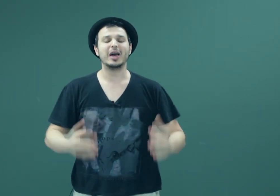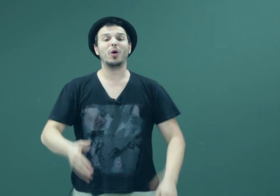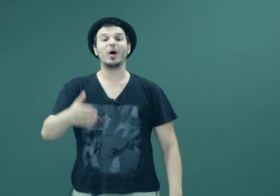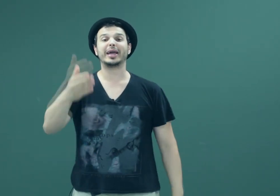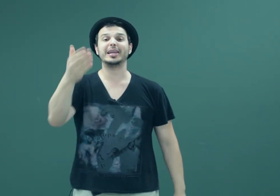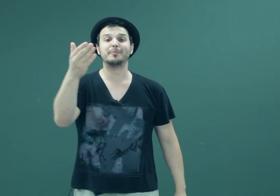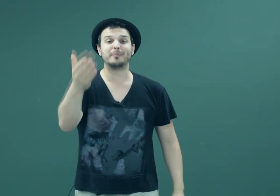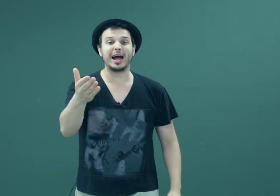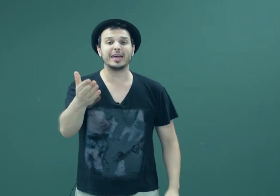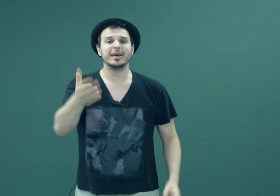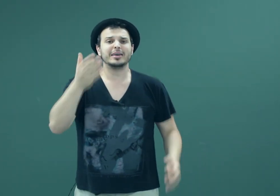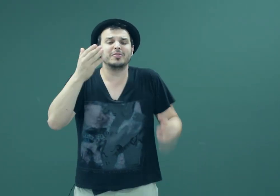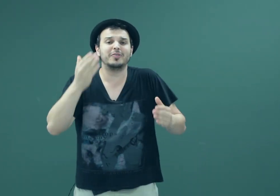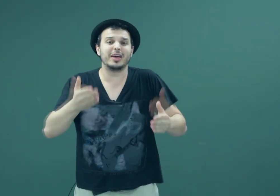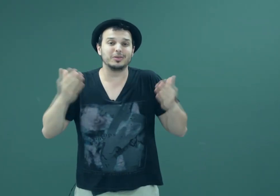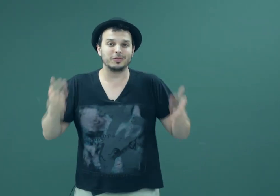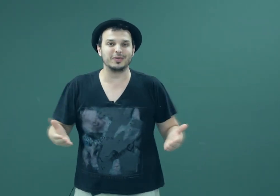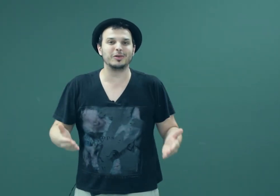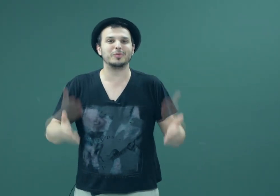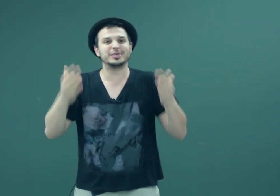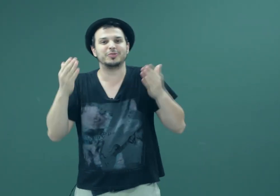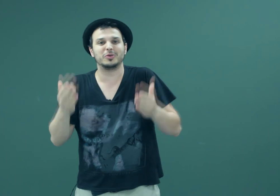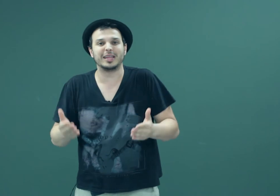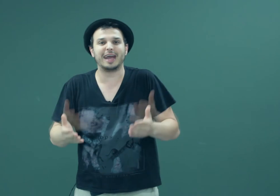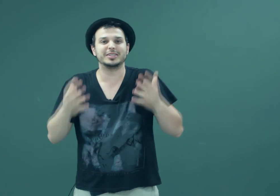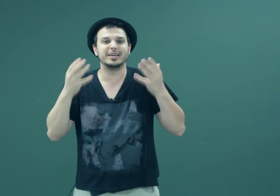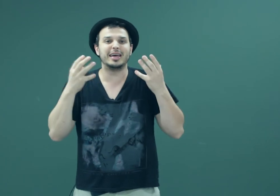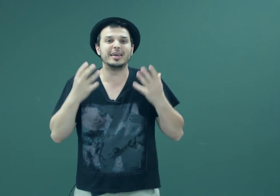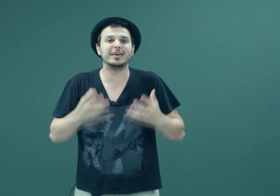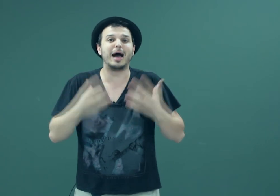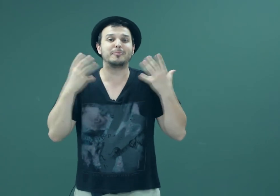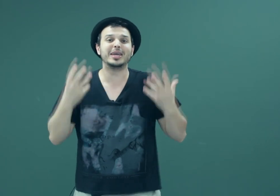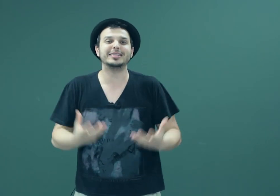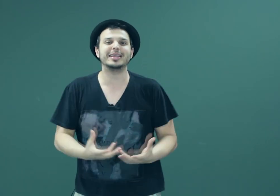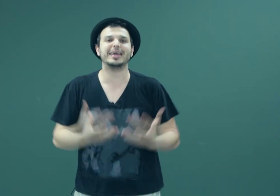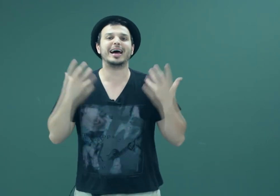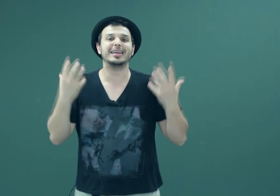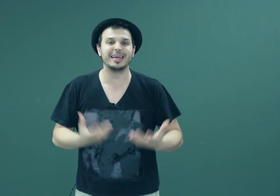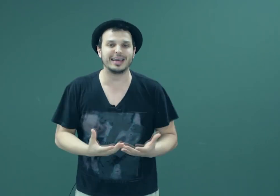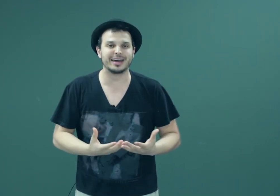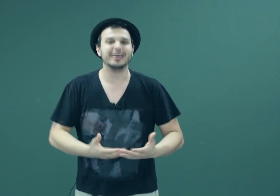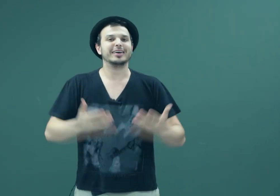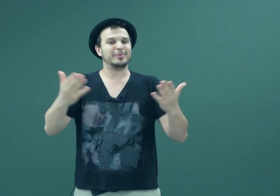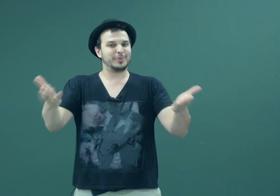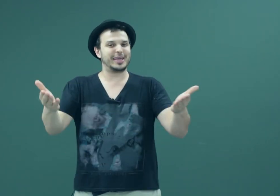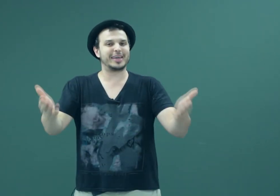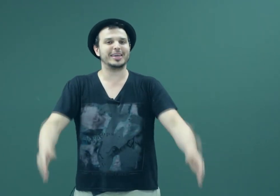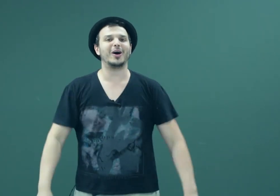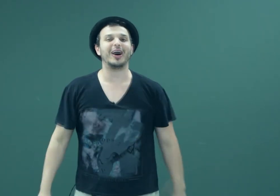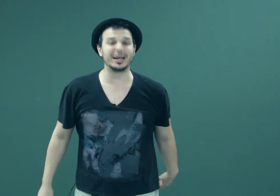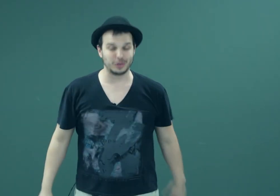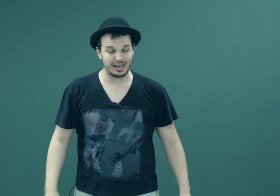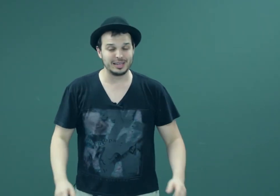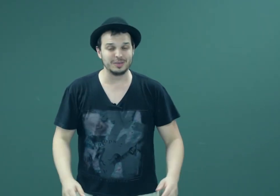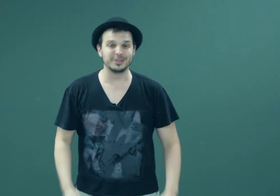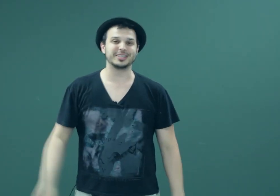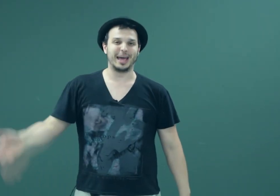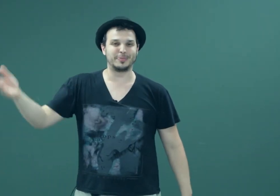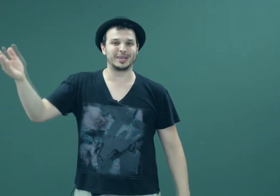ou aquele pai que vê no filho uma dificuldade em aprender a ler. Porque aqui, ó, a Toca Livros é pra